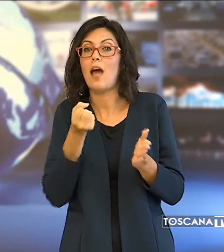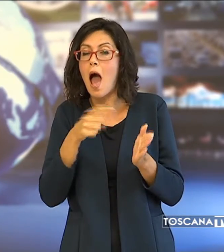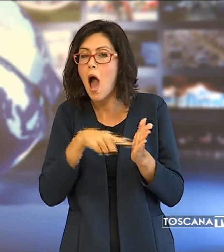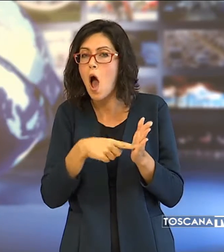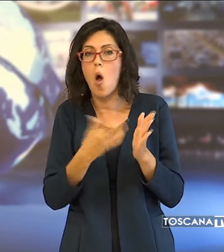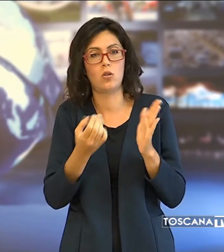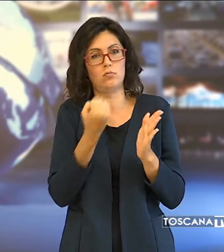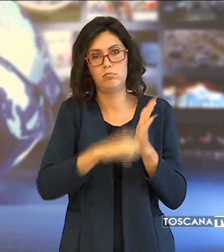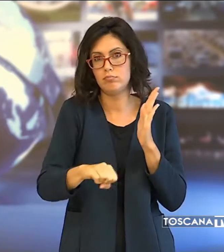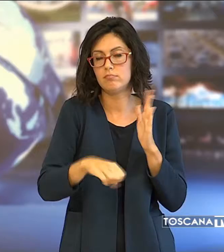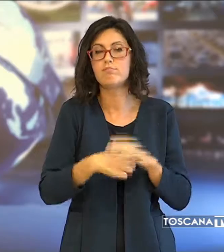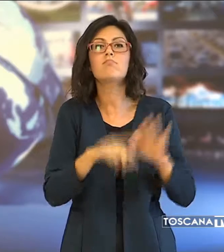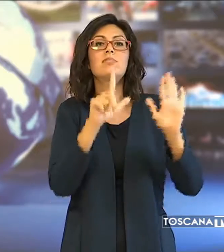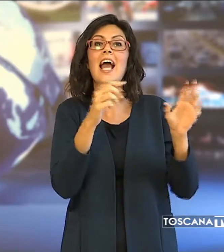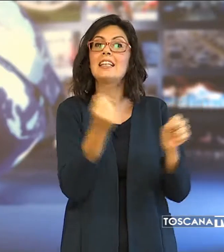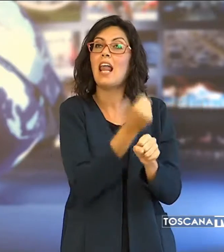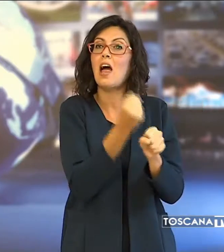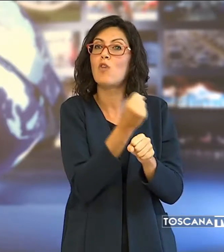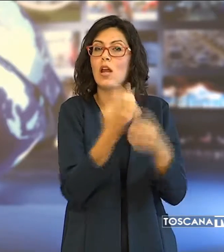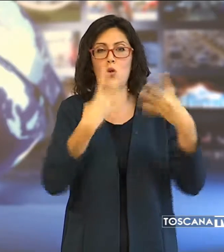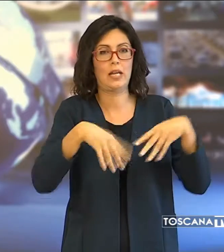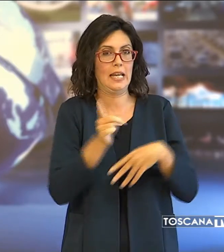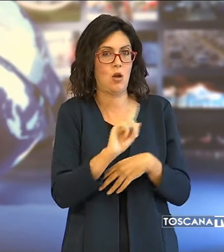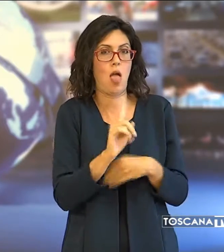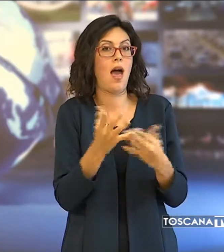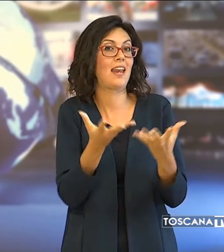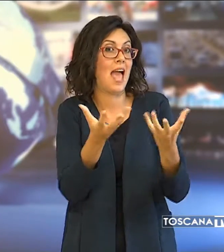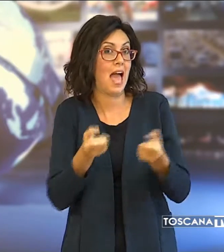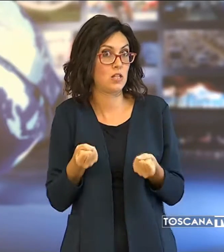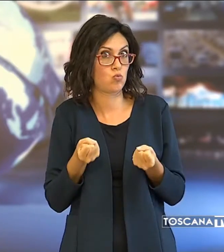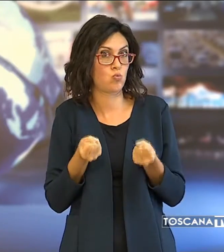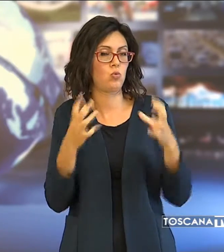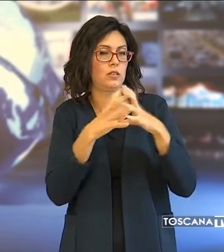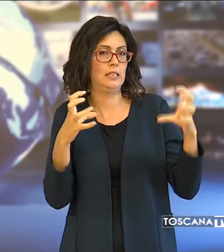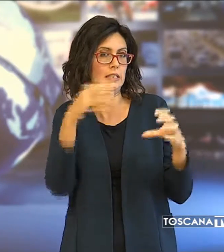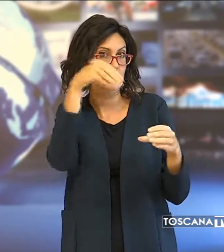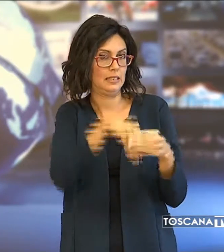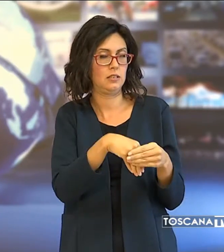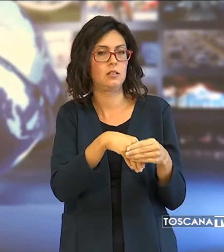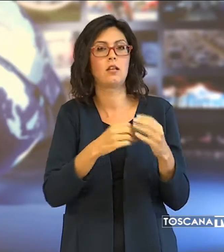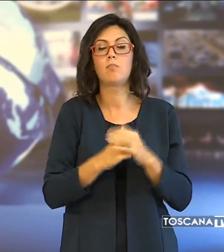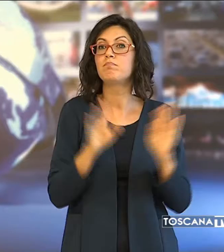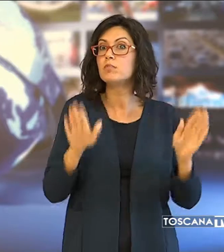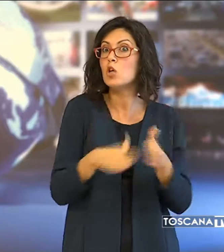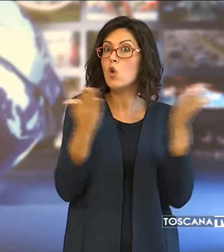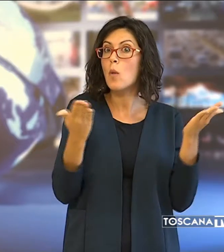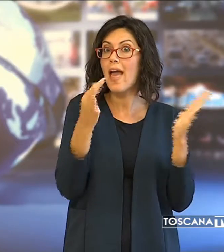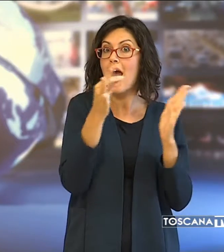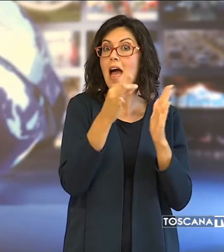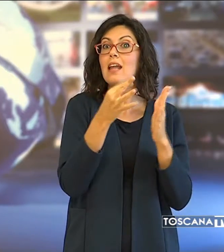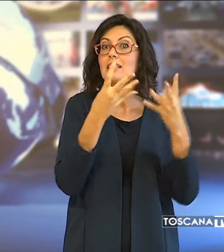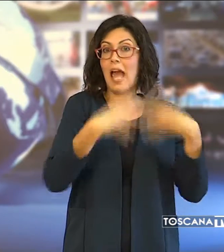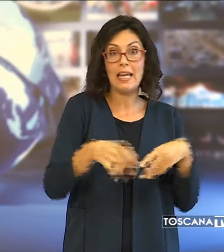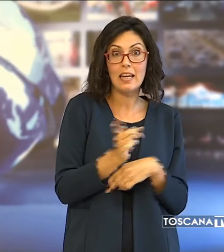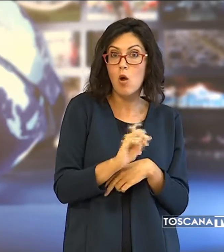Sette i lavoratori irregolari assunti trovati nella ditta. La scoperta delle irregolarità è